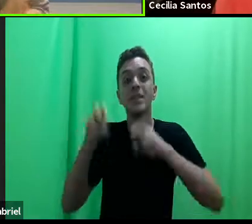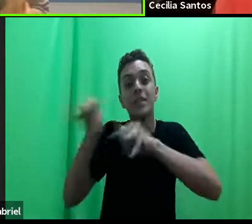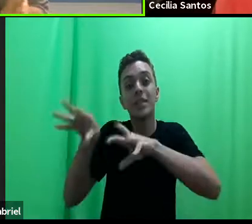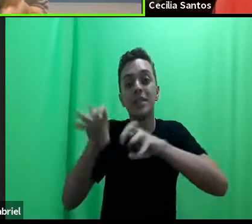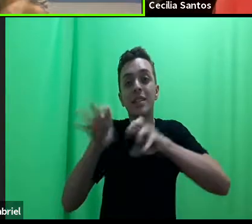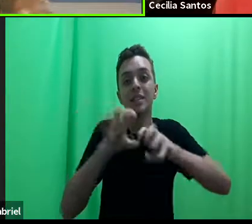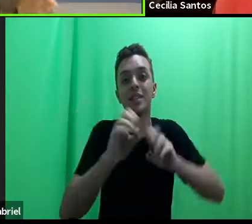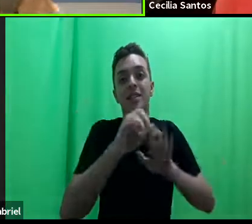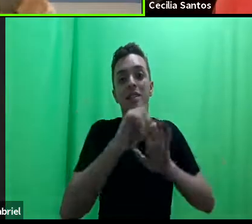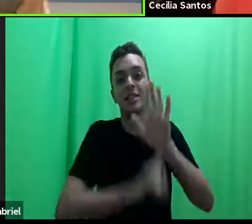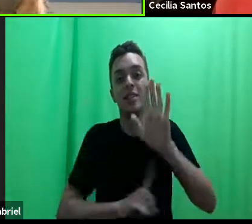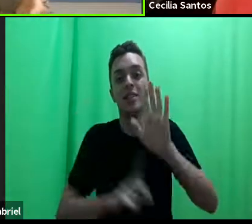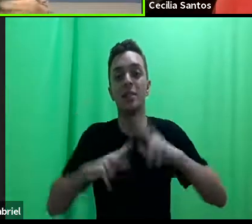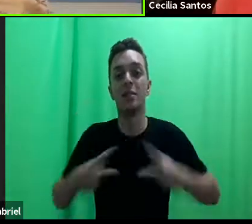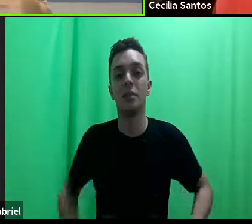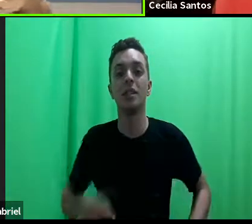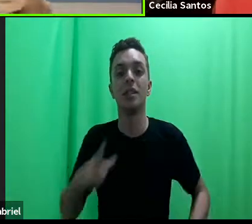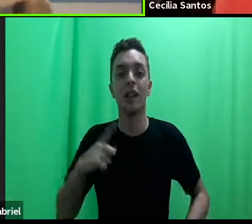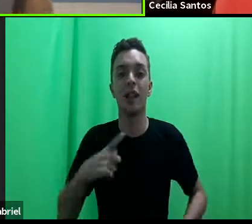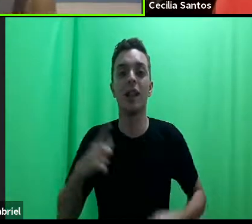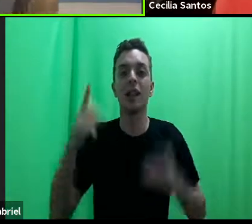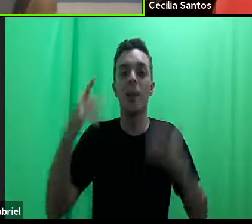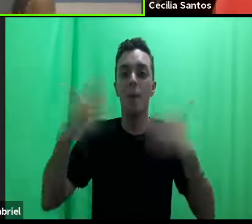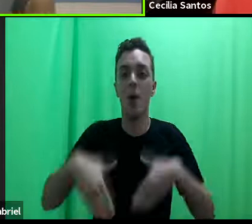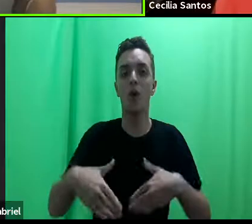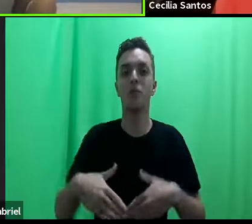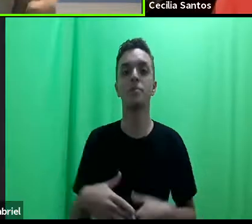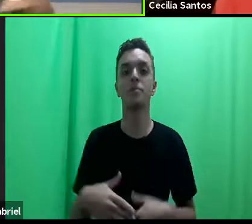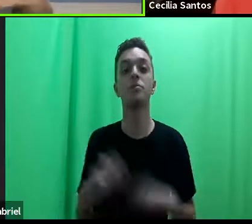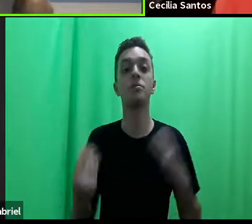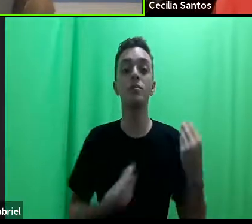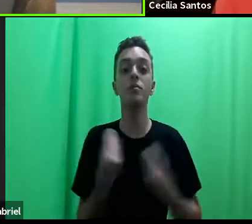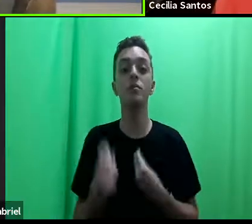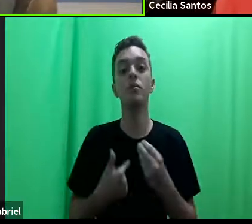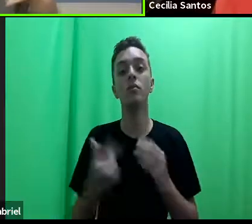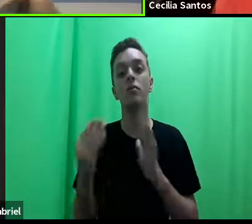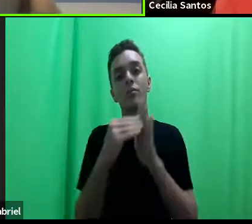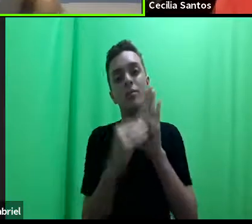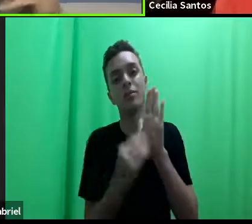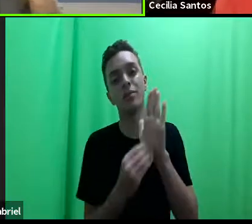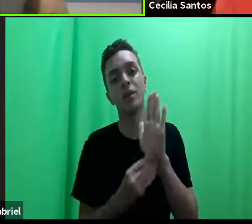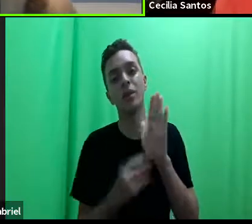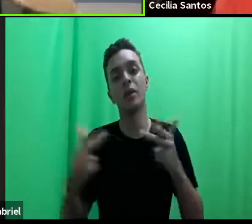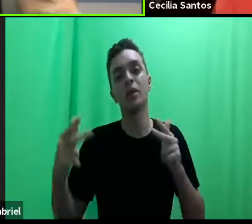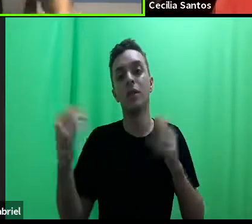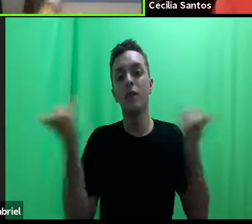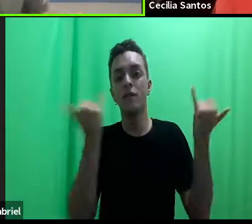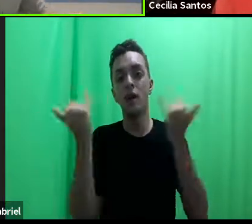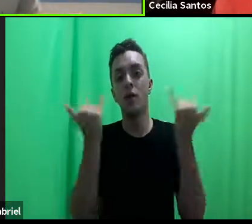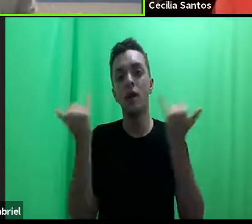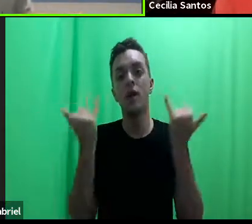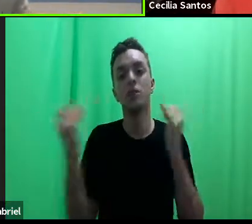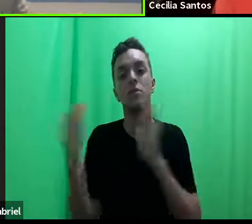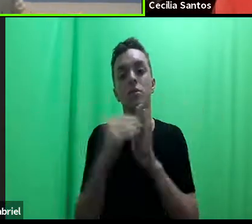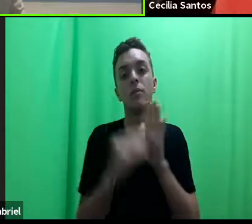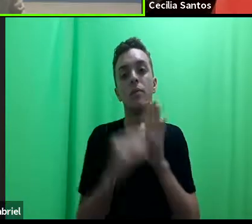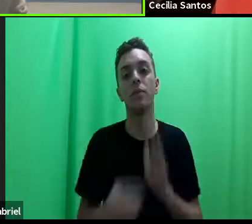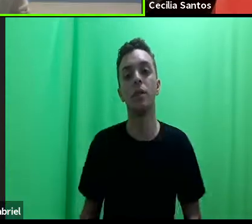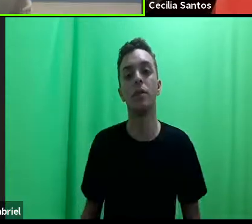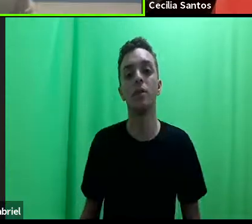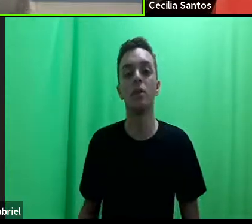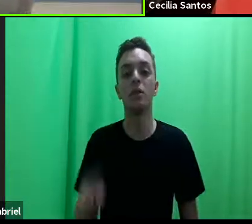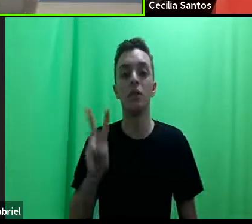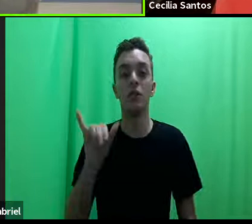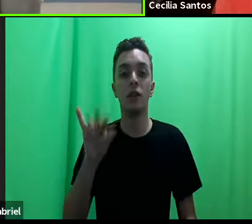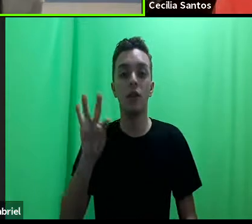direitos humanos, que cai na prova e como compor com essas questões. O Vitor aqui fez a pergunta,